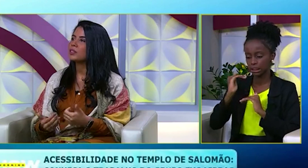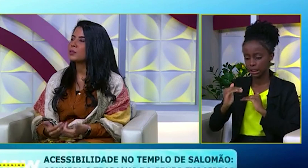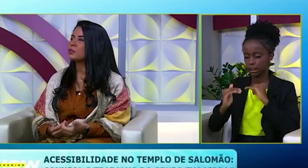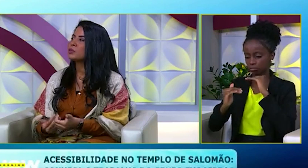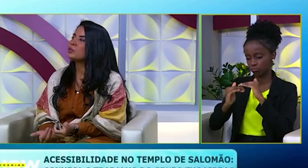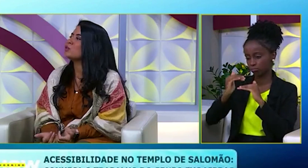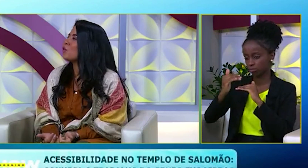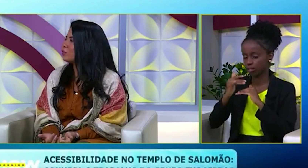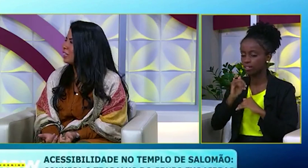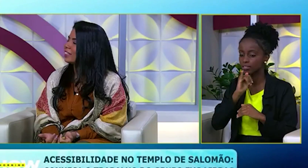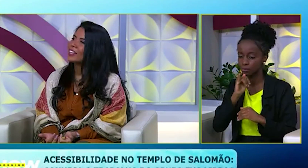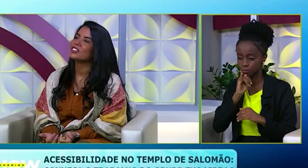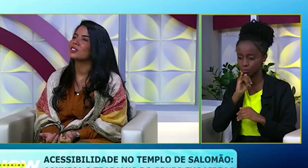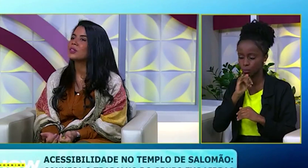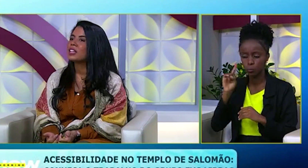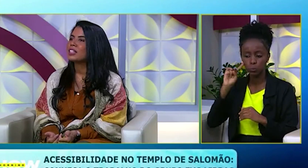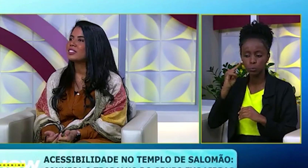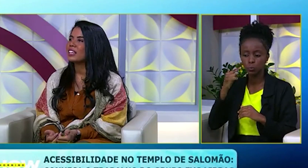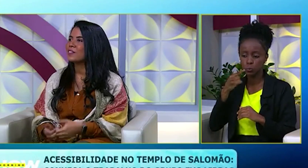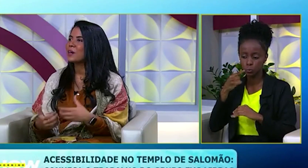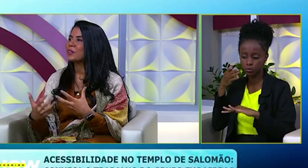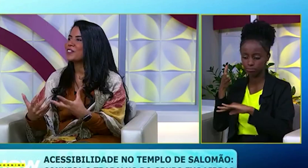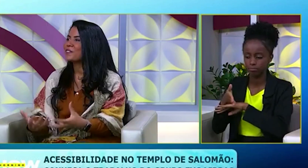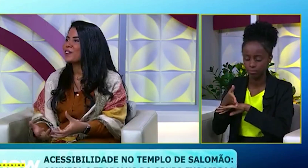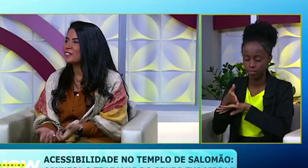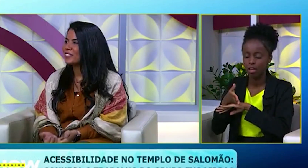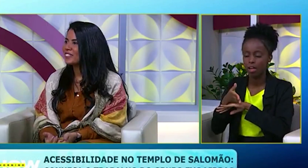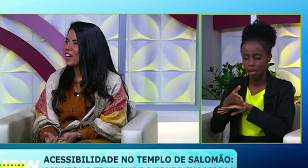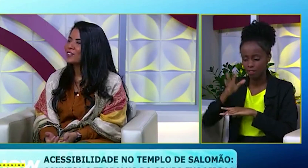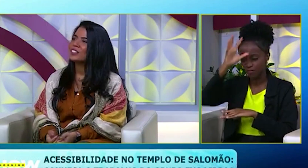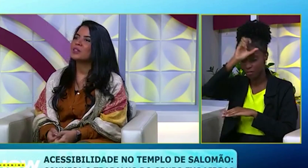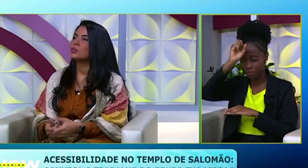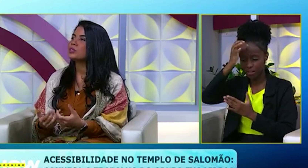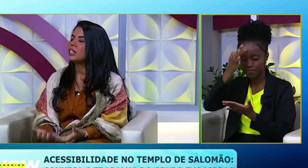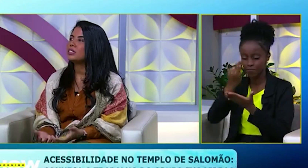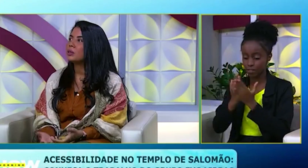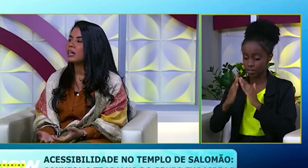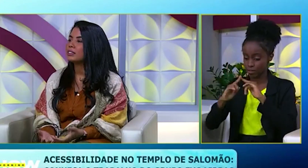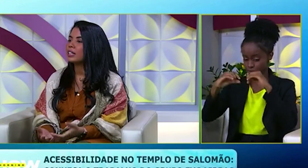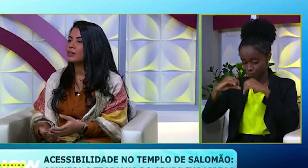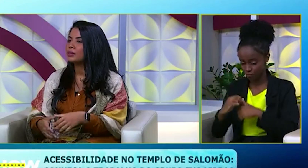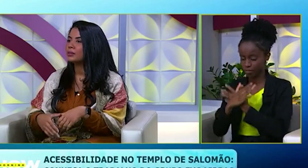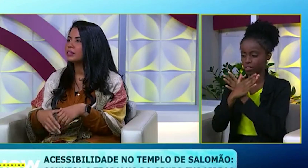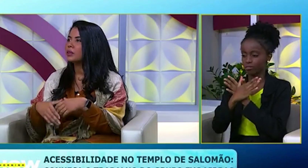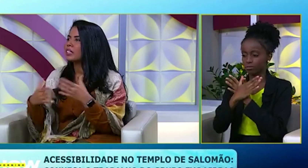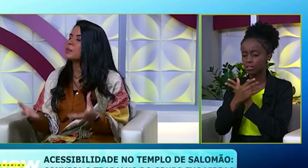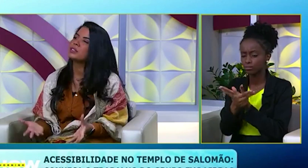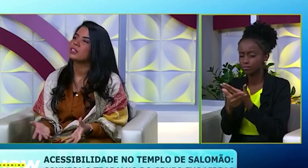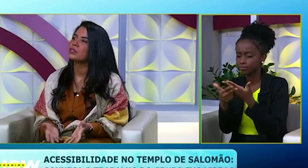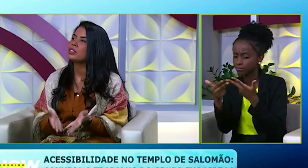quando chega, por exemplo, um surdo novo na igreja e, assim, vai aprendendo a fé universal, muitos deles, assim, uns